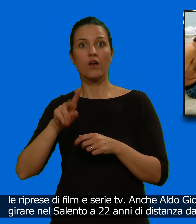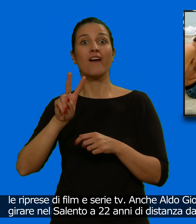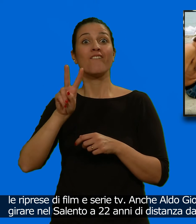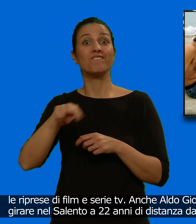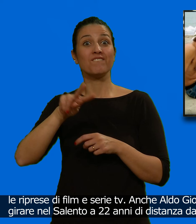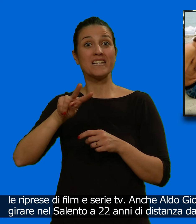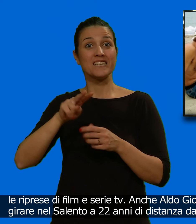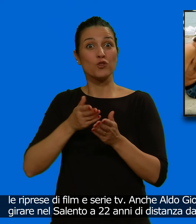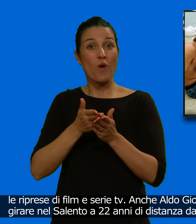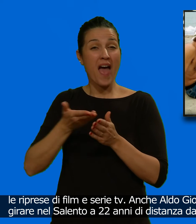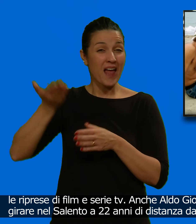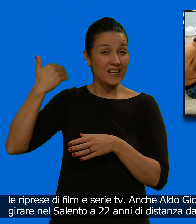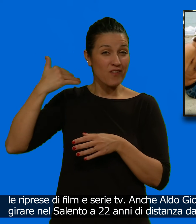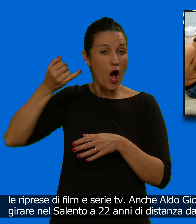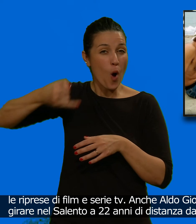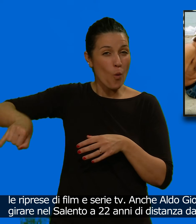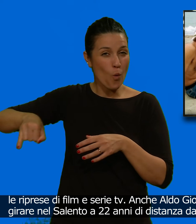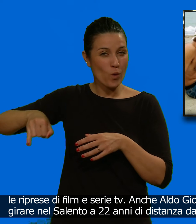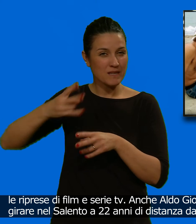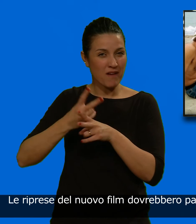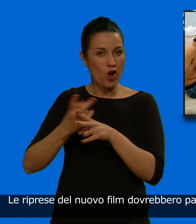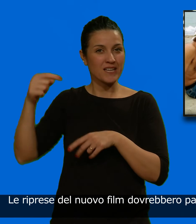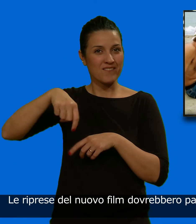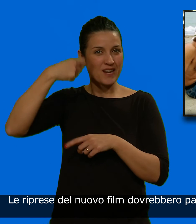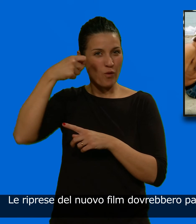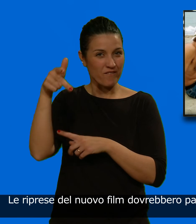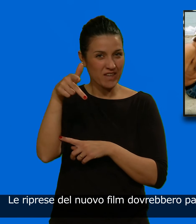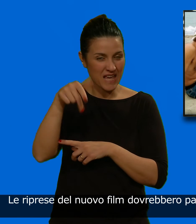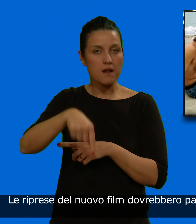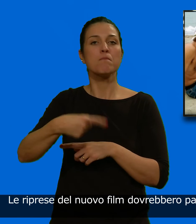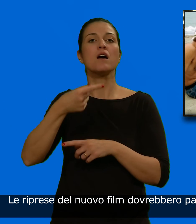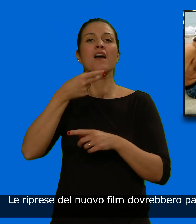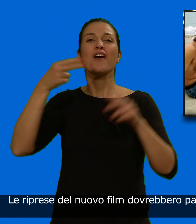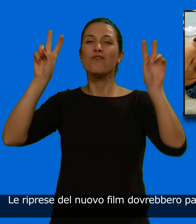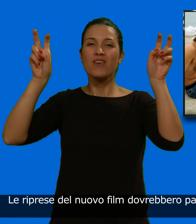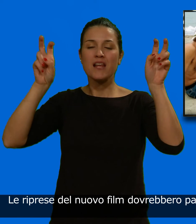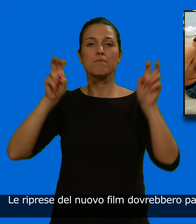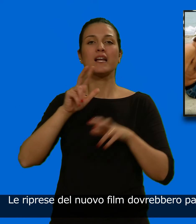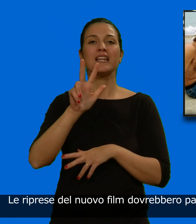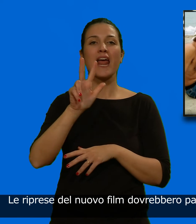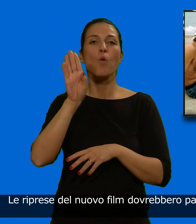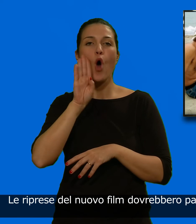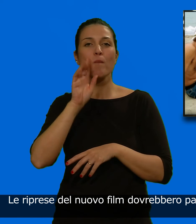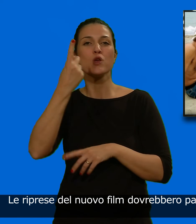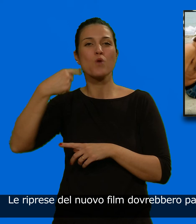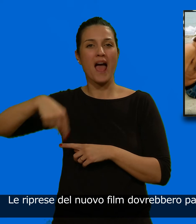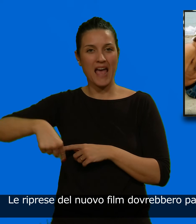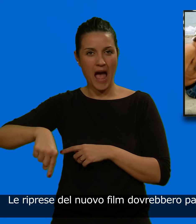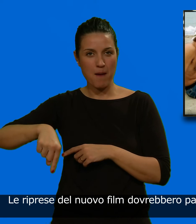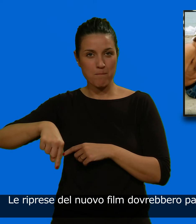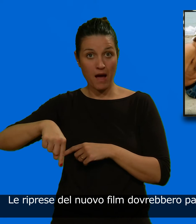dal film Tre uomini e una gamba. Le riprese del nuovo film dovrebbero partire all'inizio dell'estate.